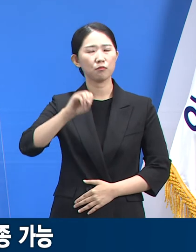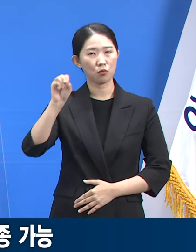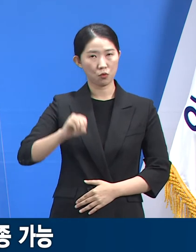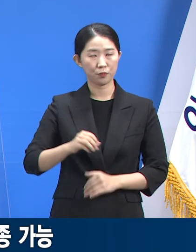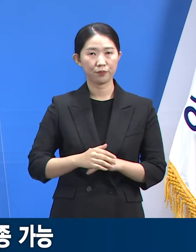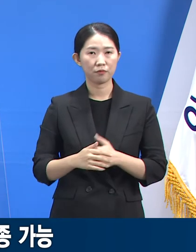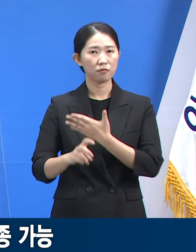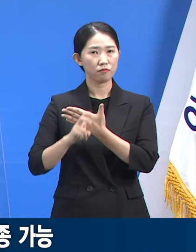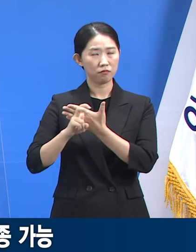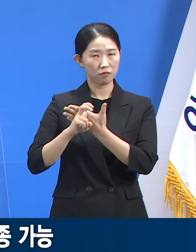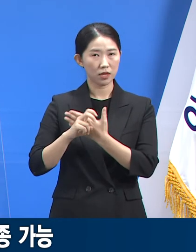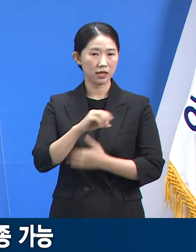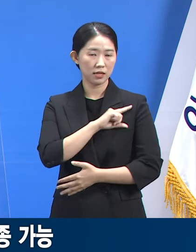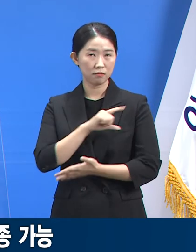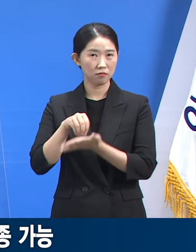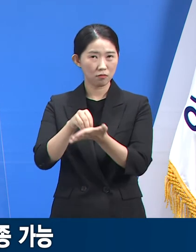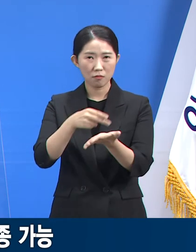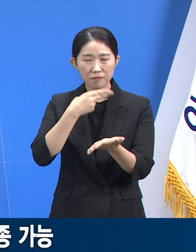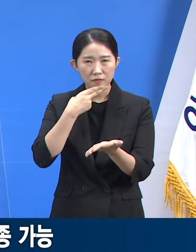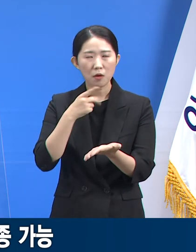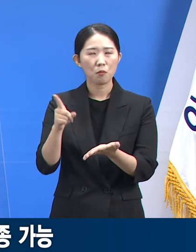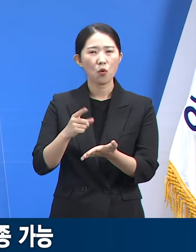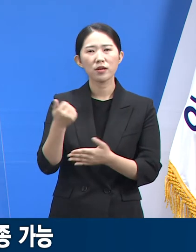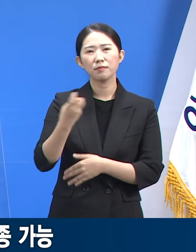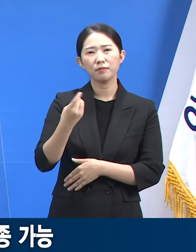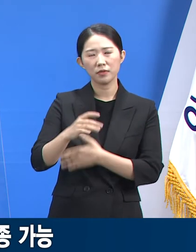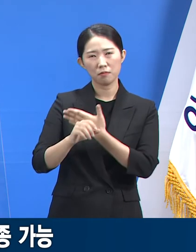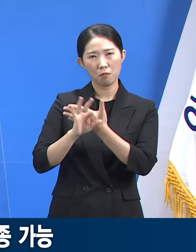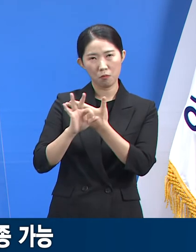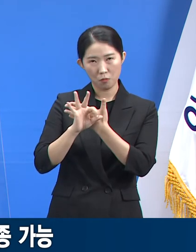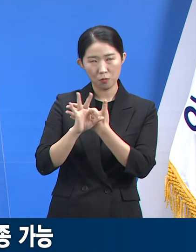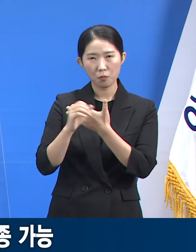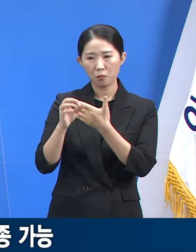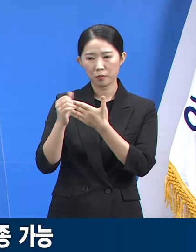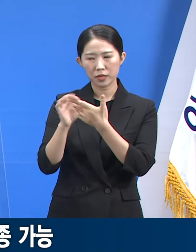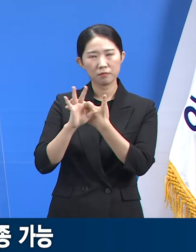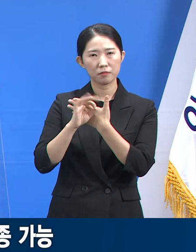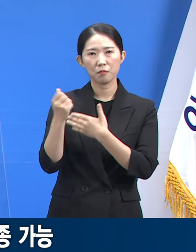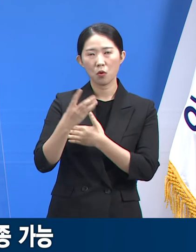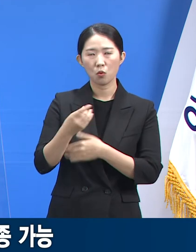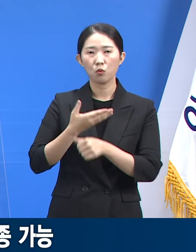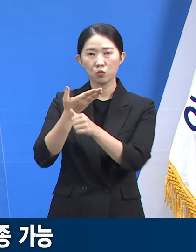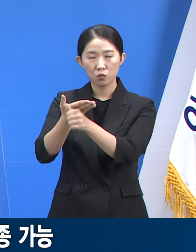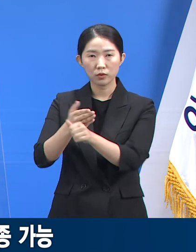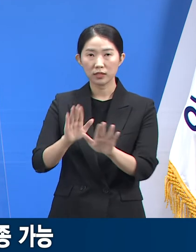미동록 외국인의 경우에도 임시관리번호를 발급하여 가능하며 현재까지 22